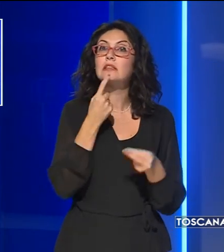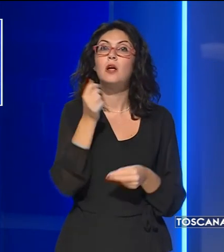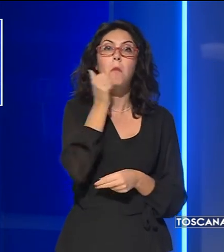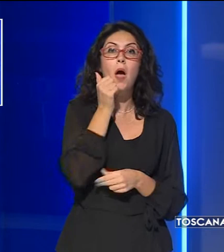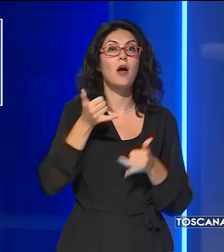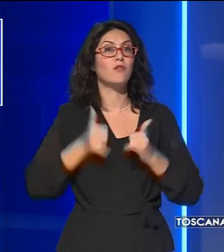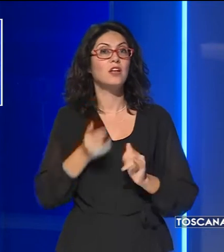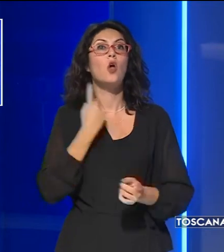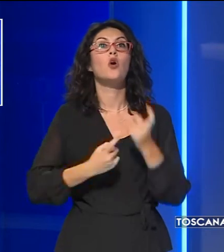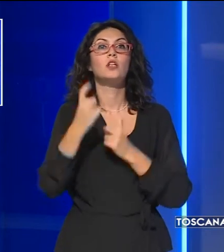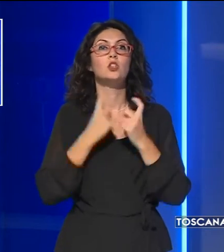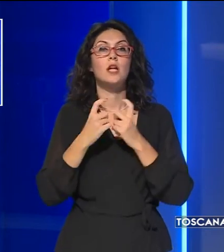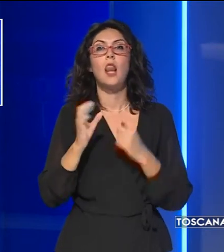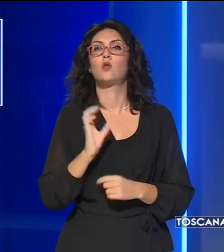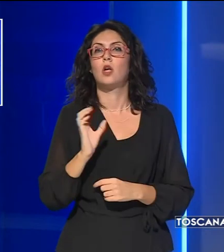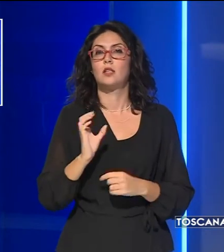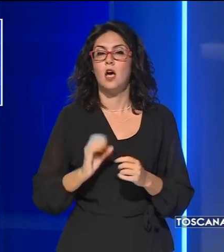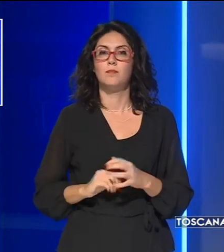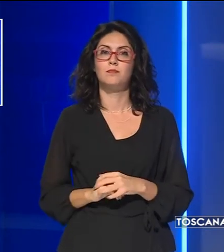originari del Cosentino.